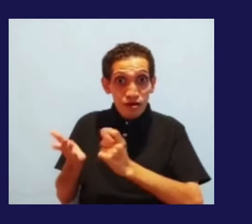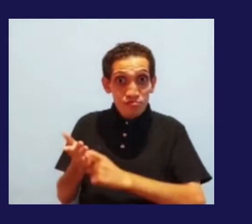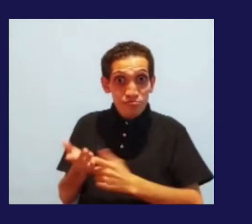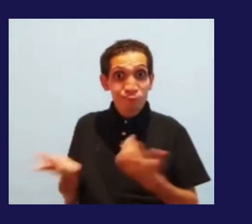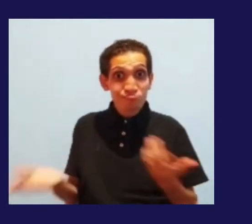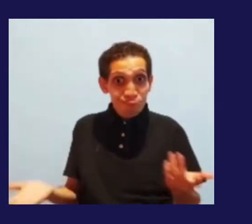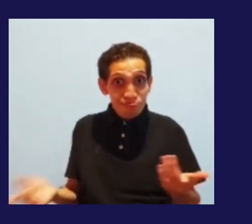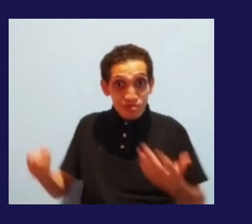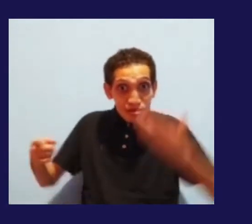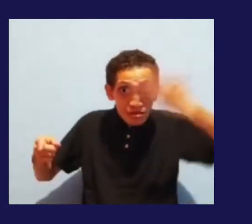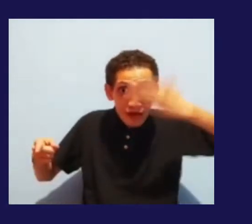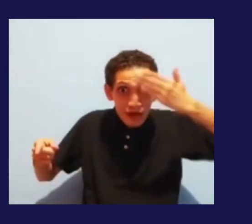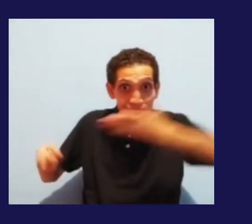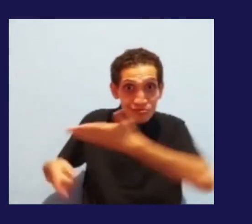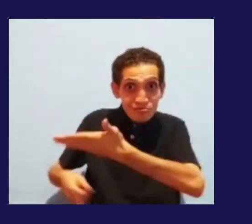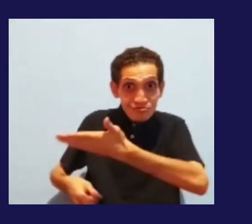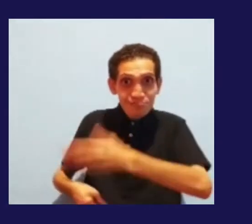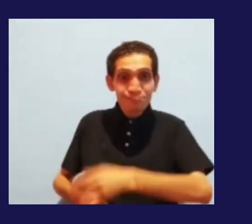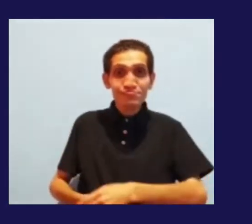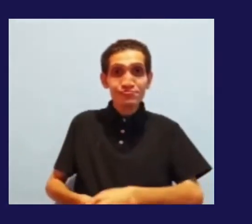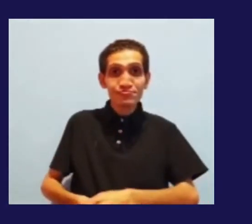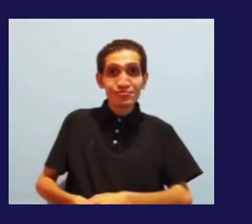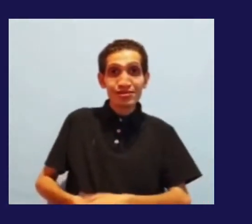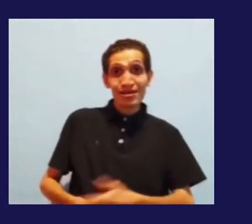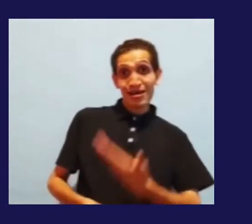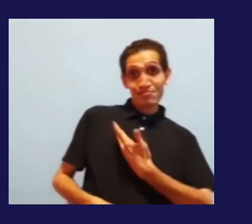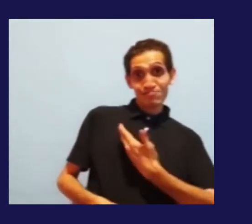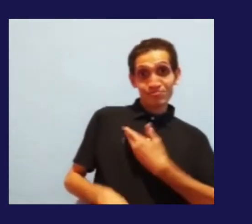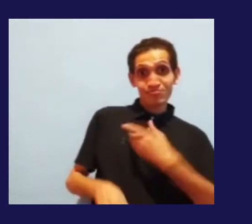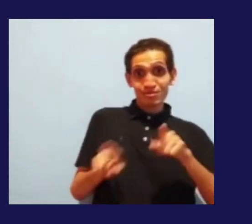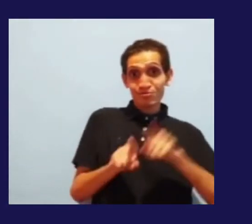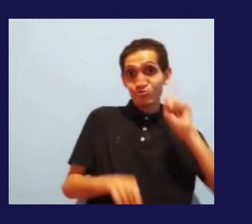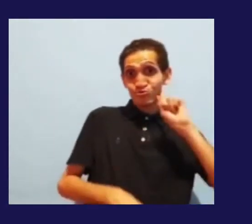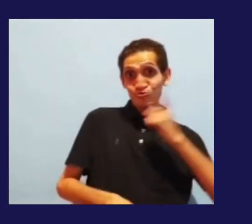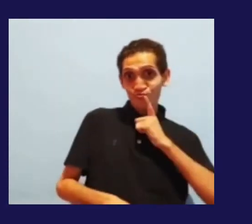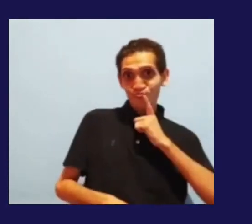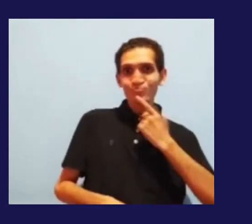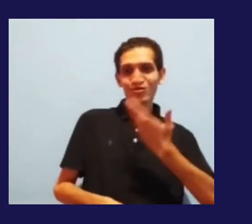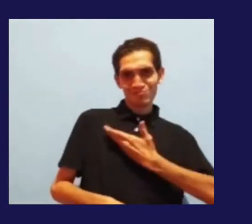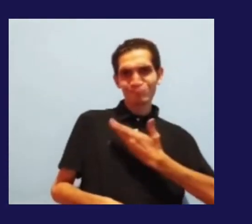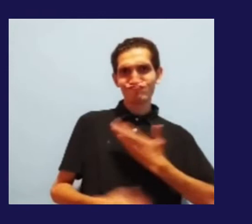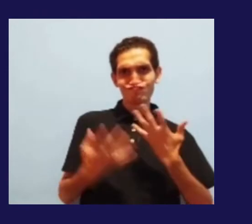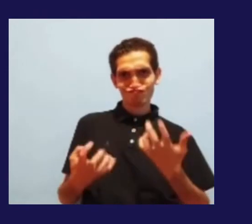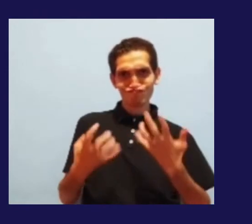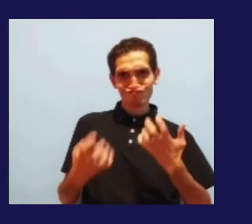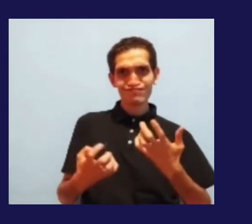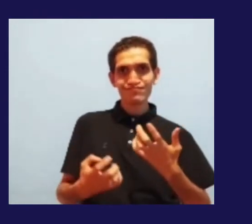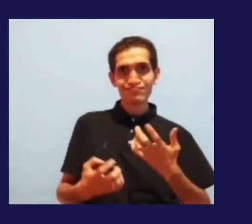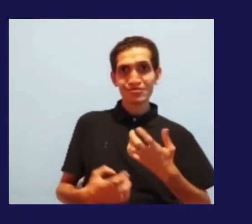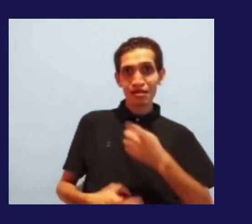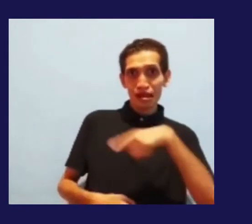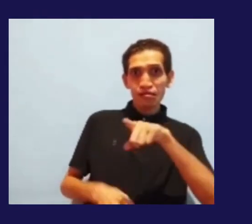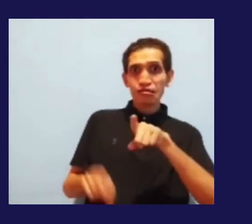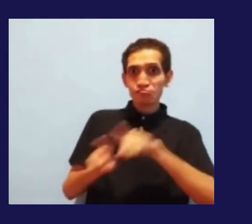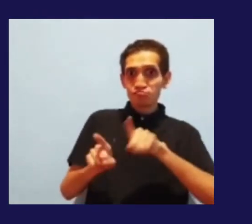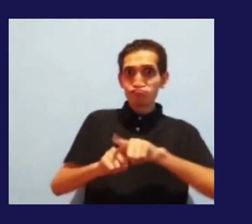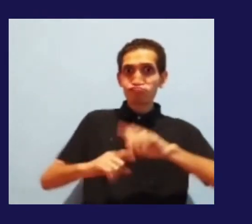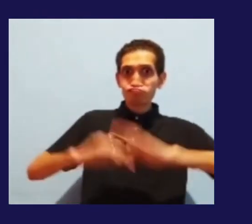Por exemplo, tem os nossos amigos aí surdos, né? Então, existe também uma dificuldade tremenda com